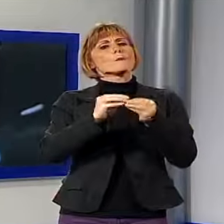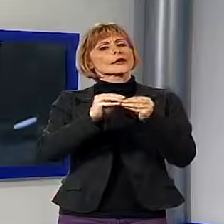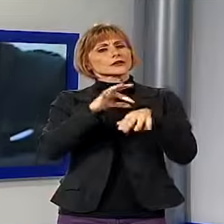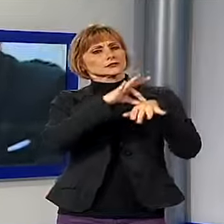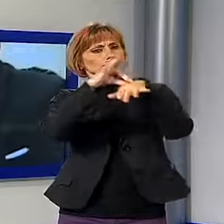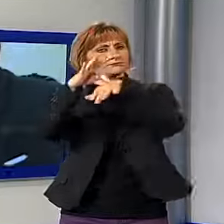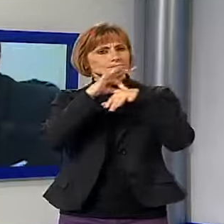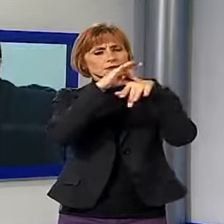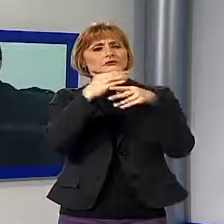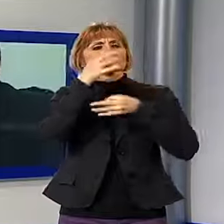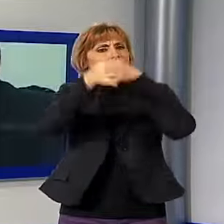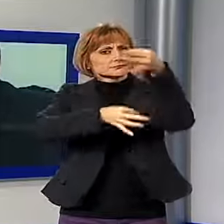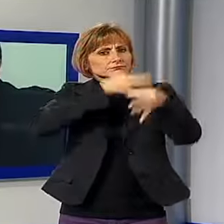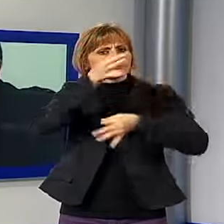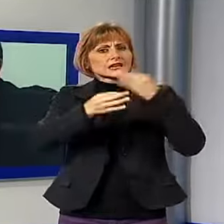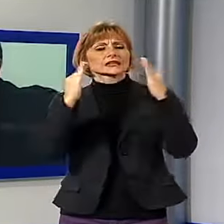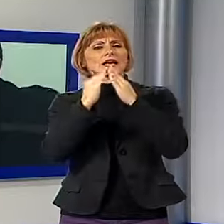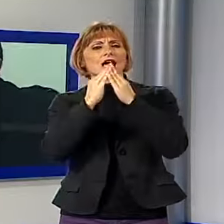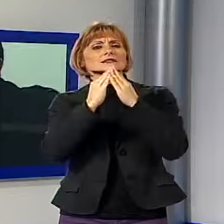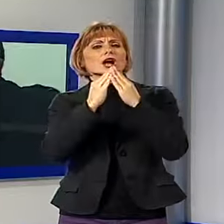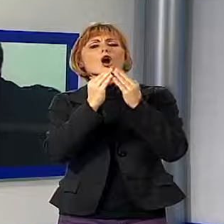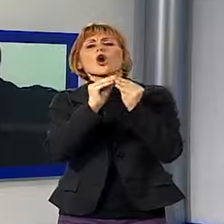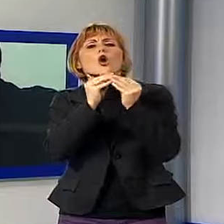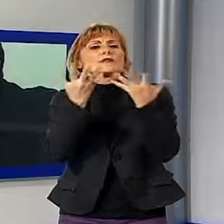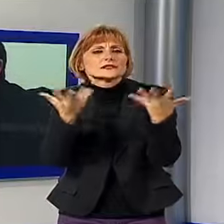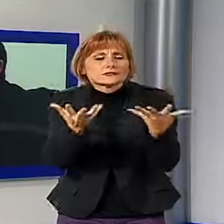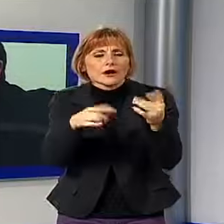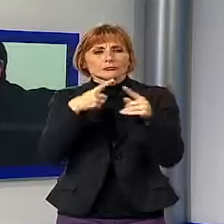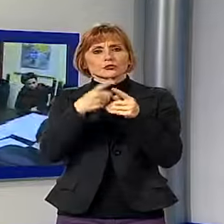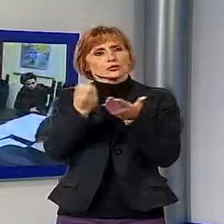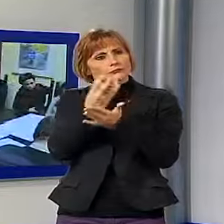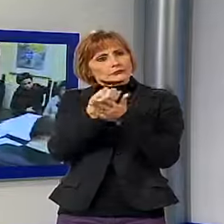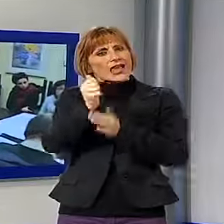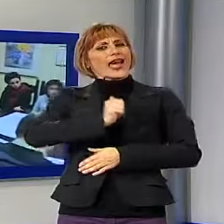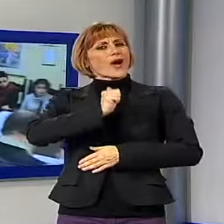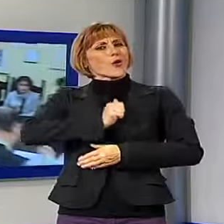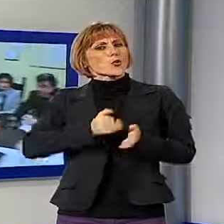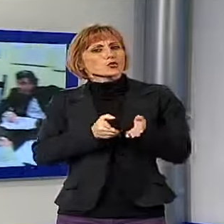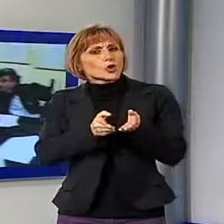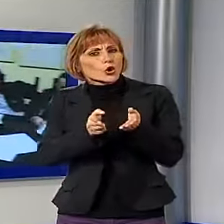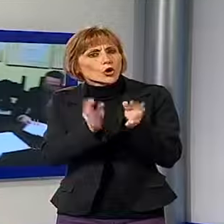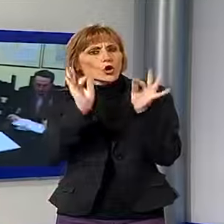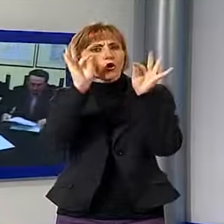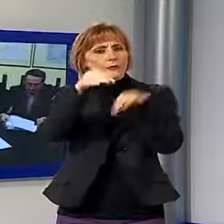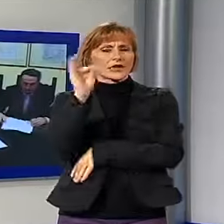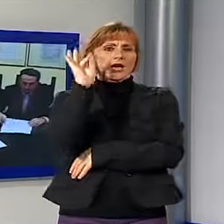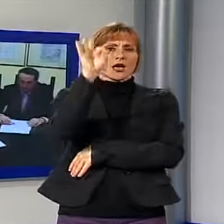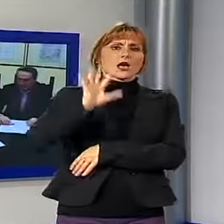buona conduzione dell'alloggio, ma anche dello sviluppo di percorsi di autonomia, con l'obiettivo di un recupero dell'emergenza